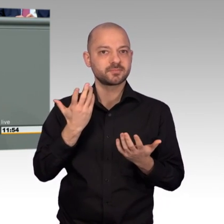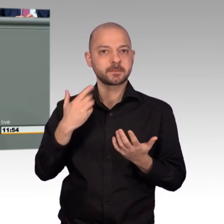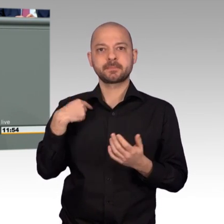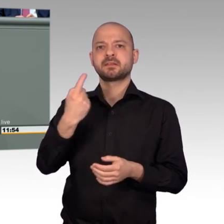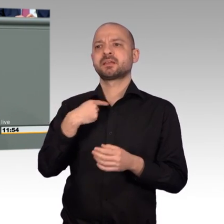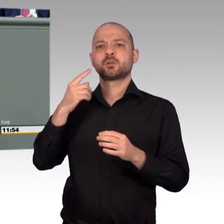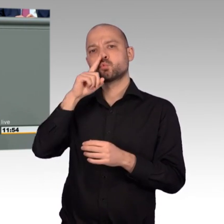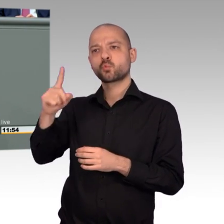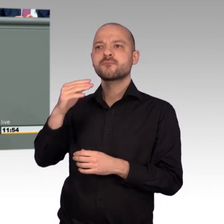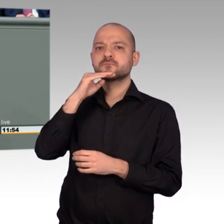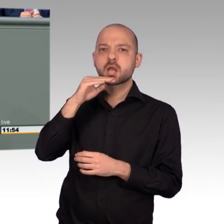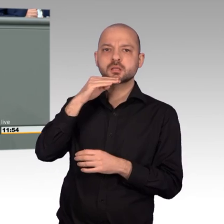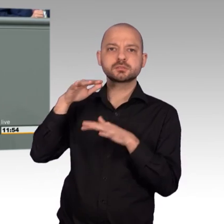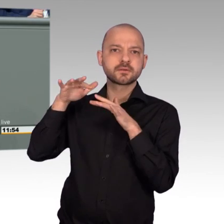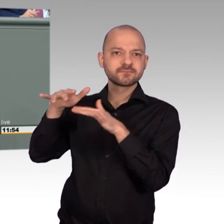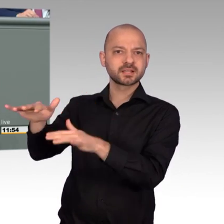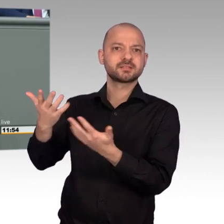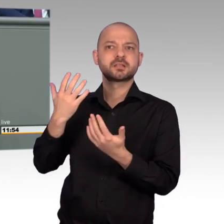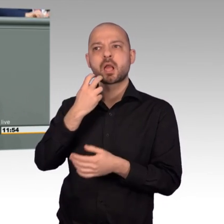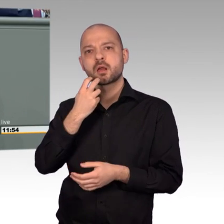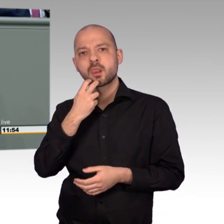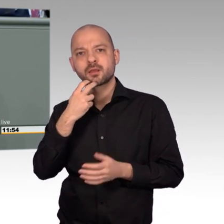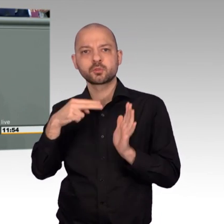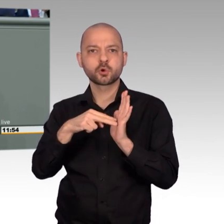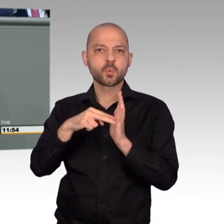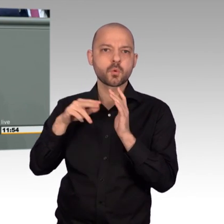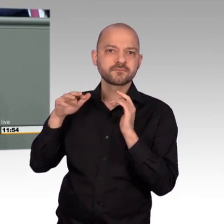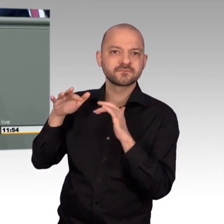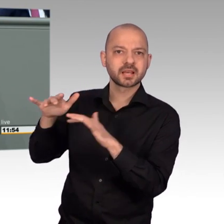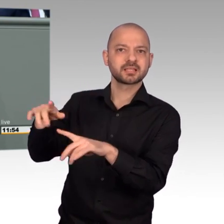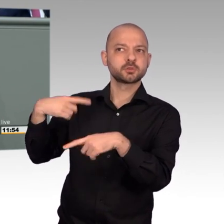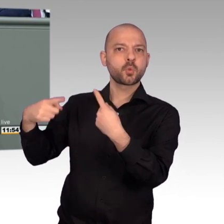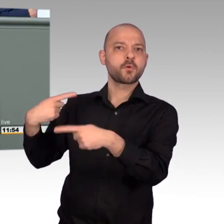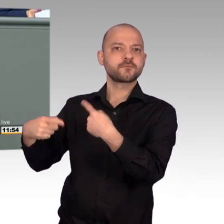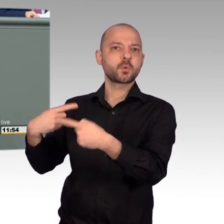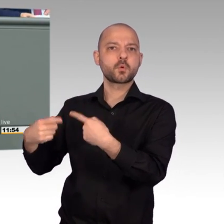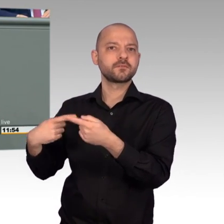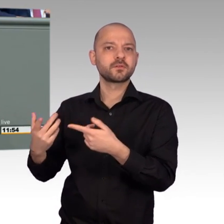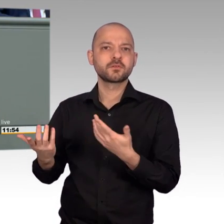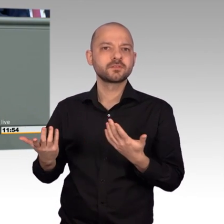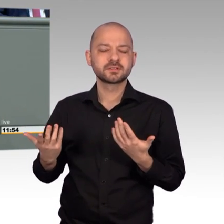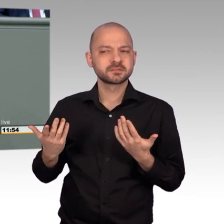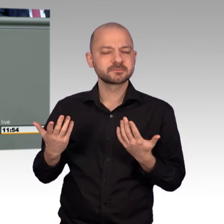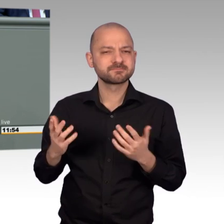bereitzustellen, die die fragilen Staaten im Nahen und Mittleren Osten brauchen, um mit den Fluchtkatastrophen klarzukommen. In den